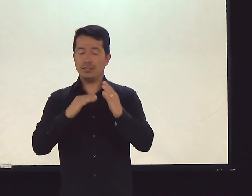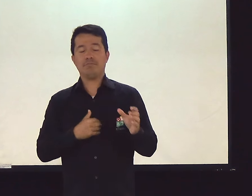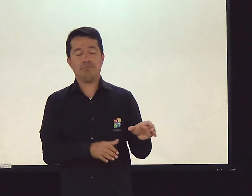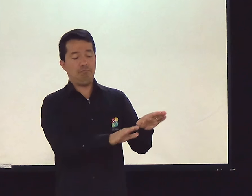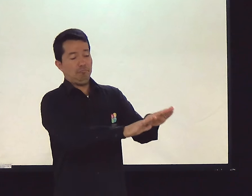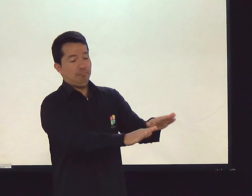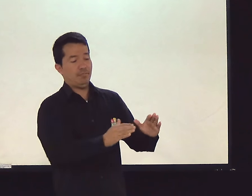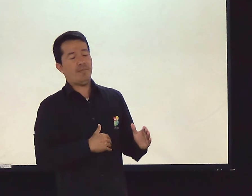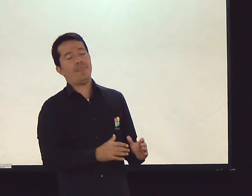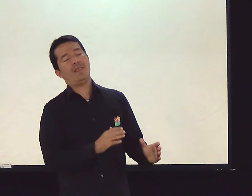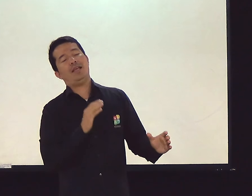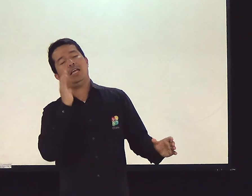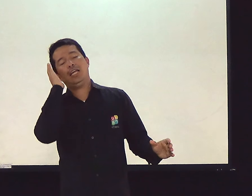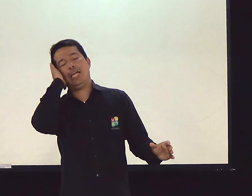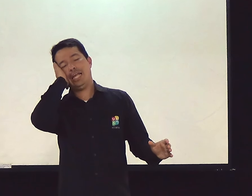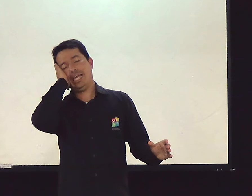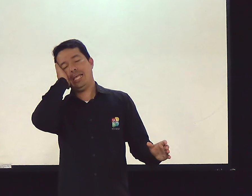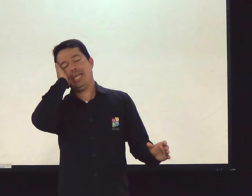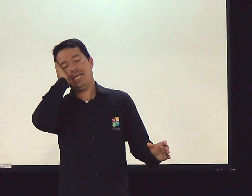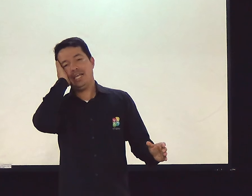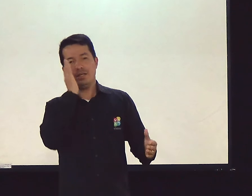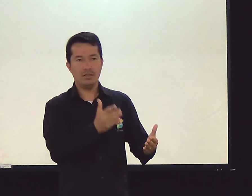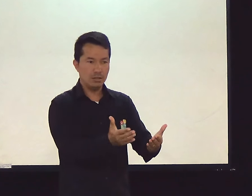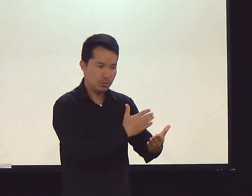Se você está em casa. E você dorme.